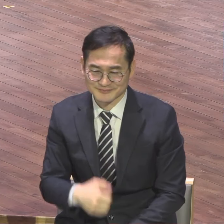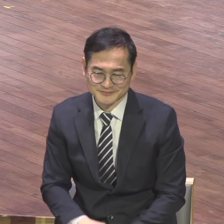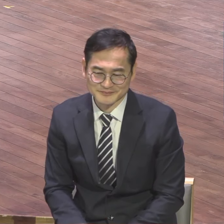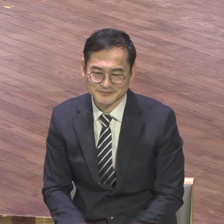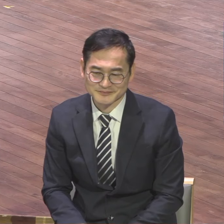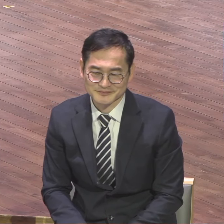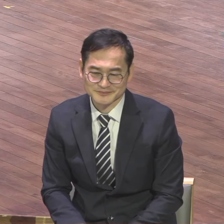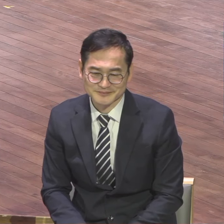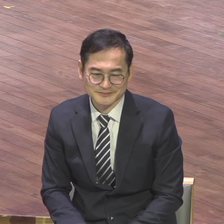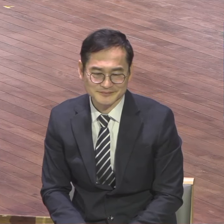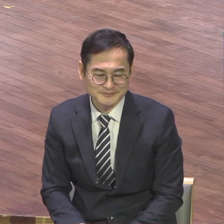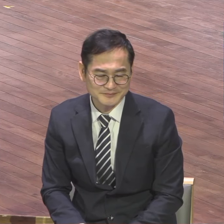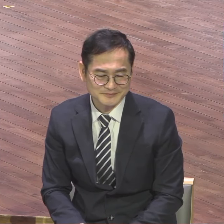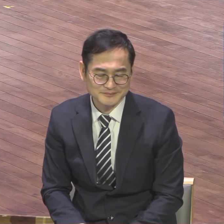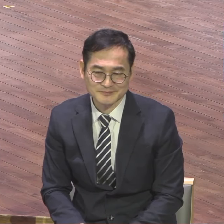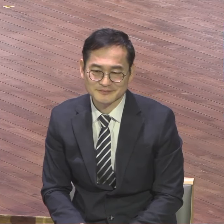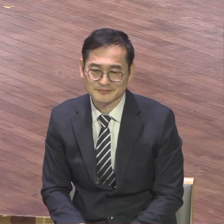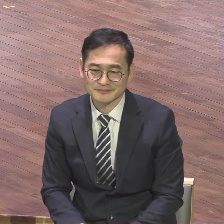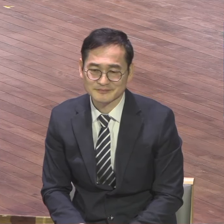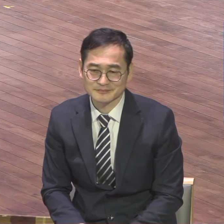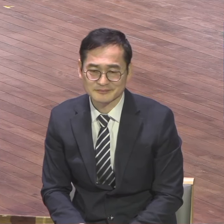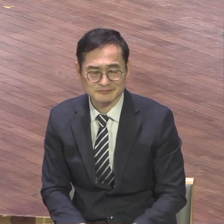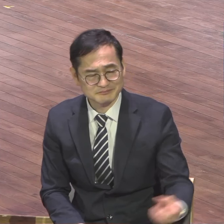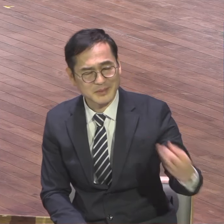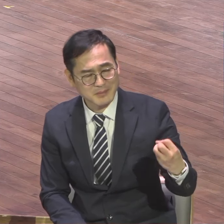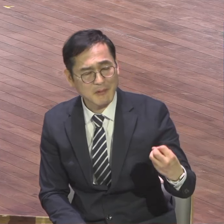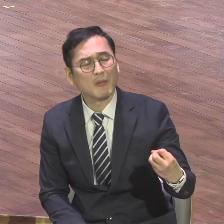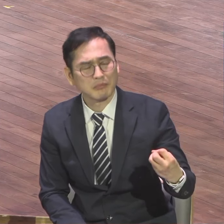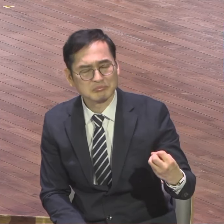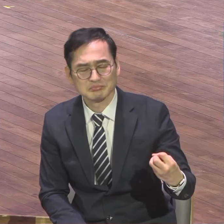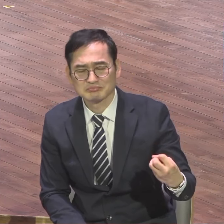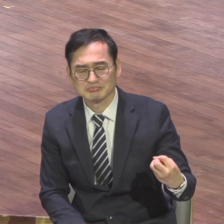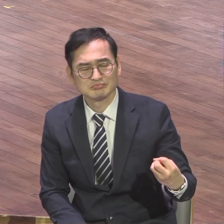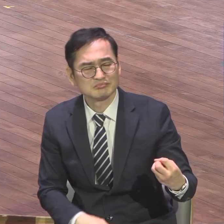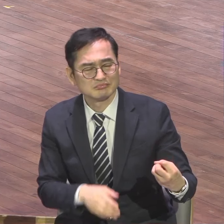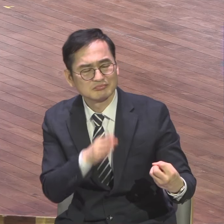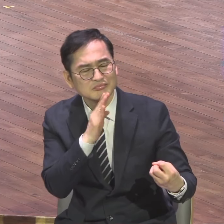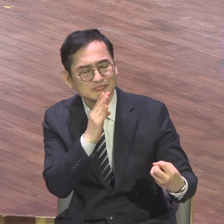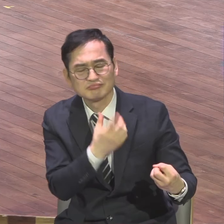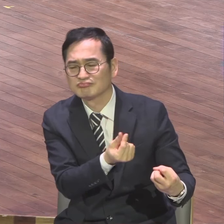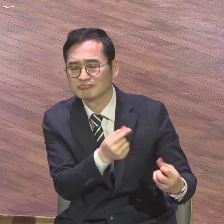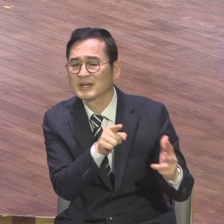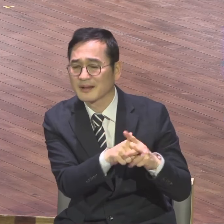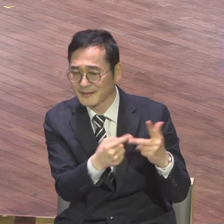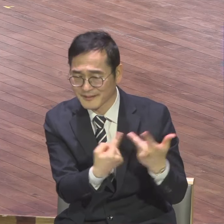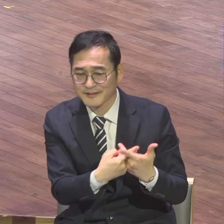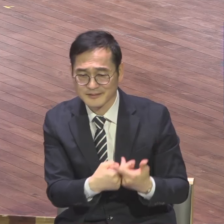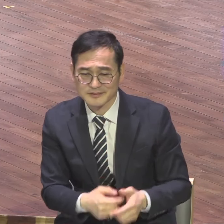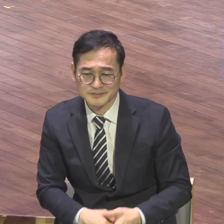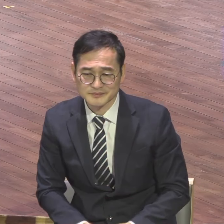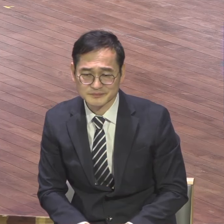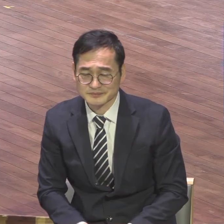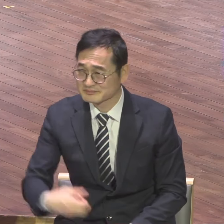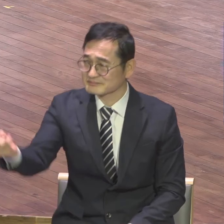말을 하면 뭐 그럴 수 있다 저 사람 입장에서는 그렇게 말할 수도 있어 그렇게 볼 수도 있어